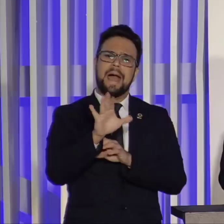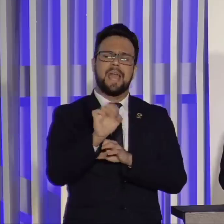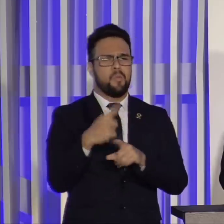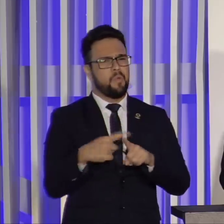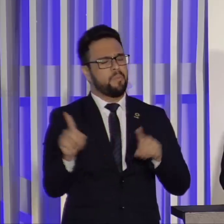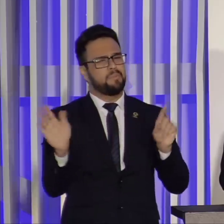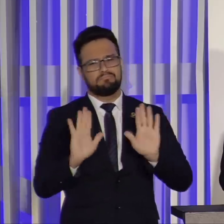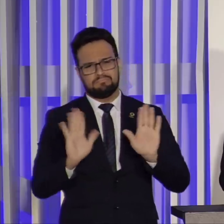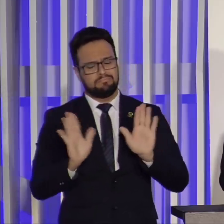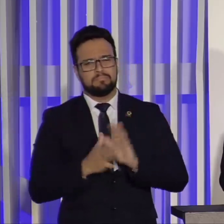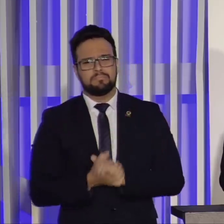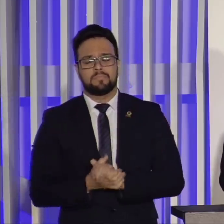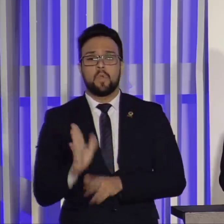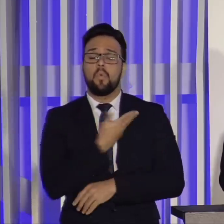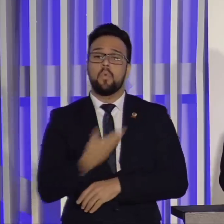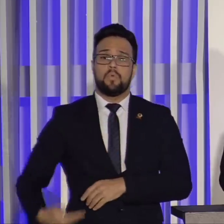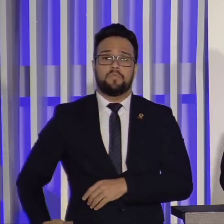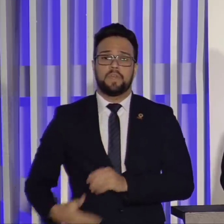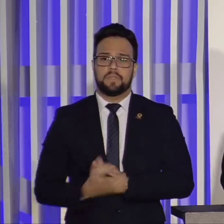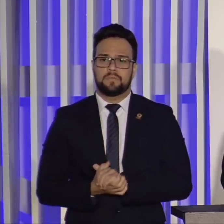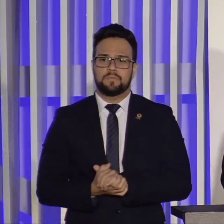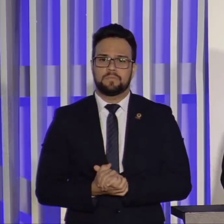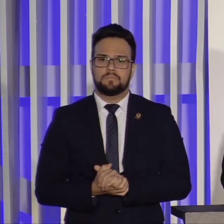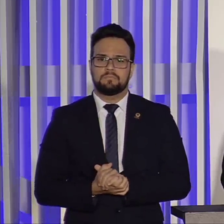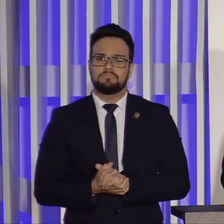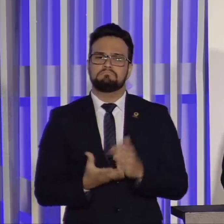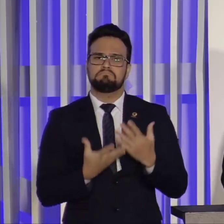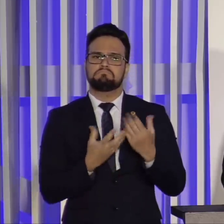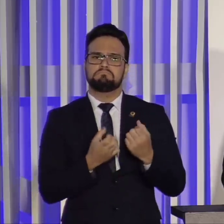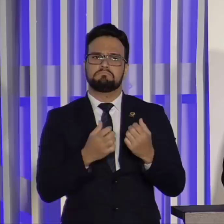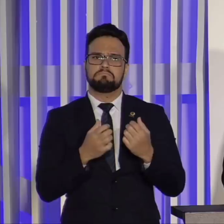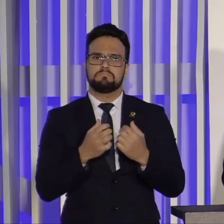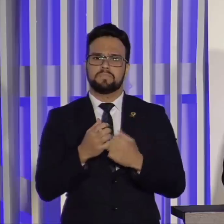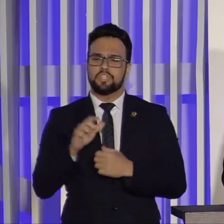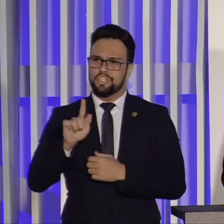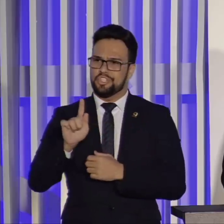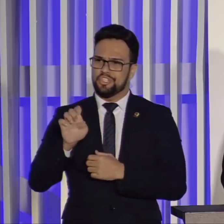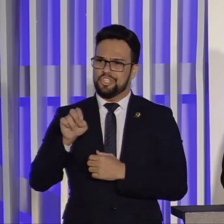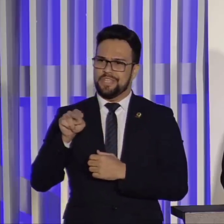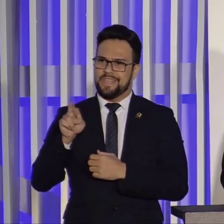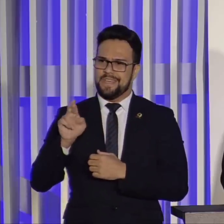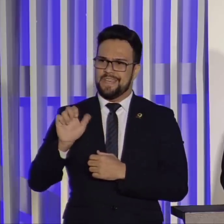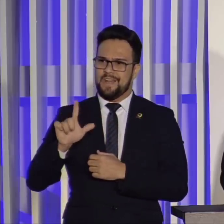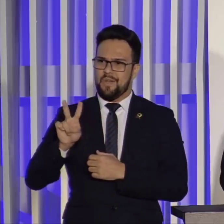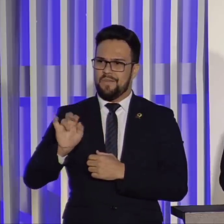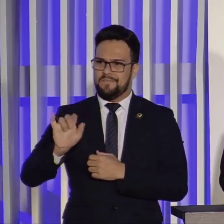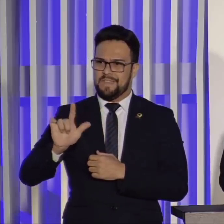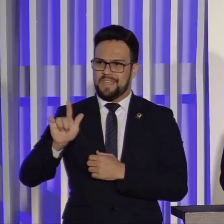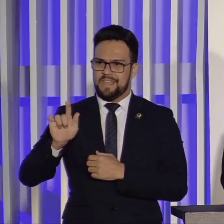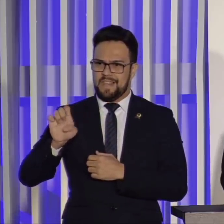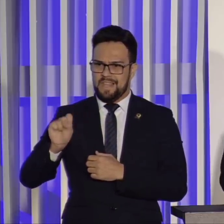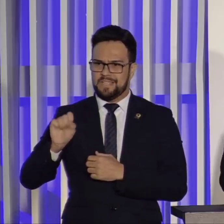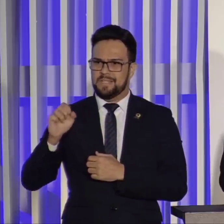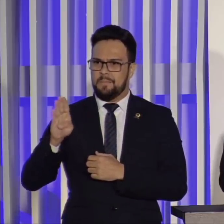Um governo que reconhece os seus militares, general Vilas Boas. Coisa que não tínhamos